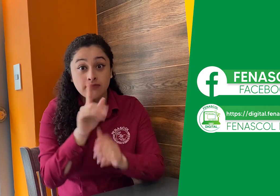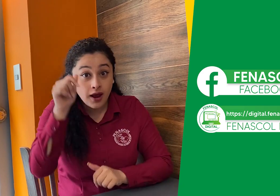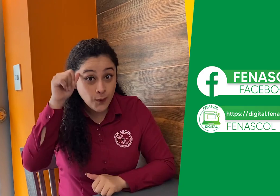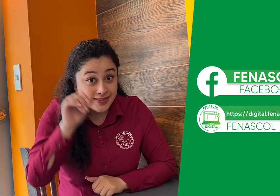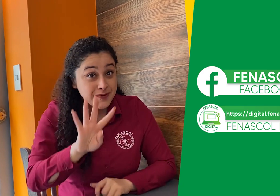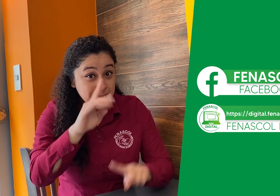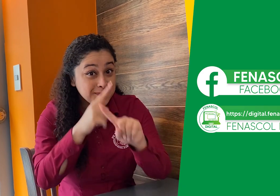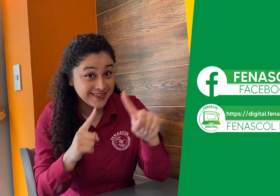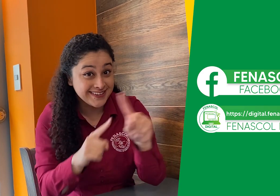¡Recuerda! Es a las cuatro y media.